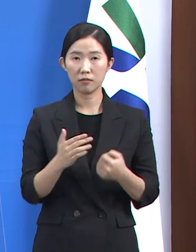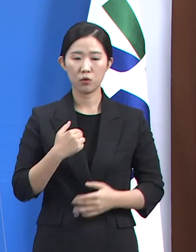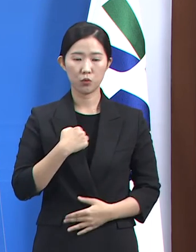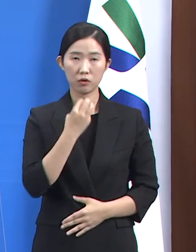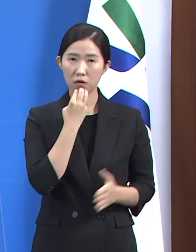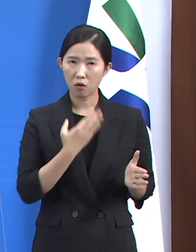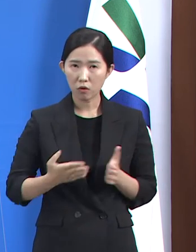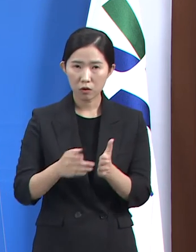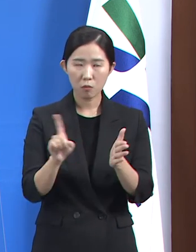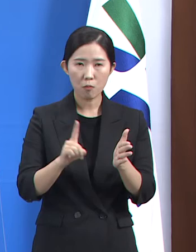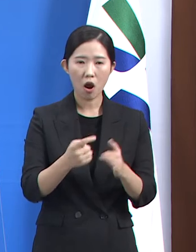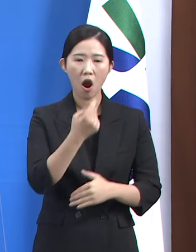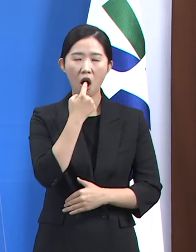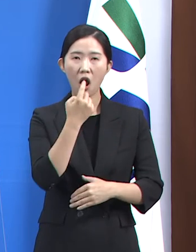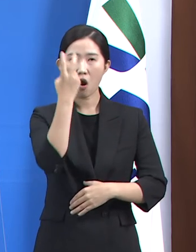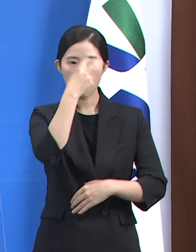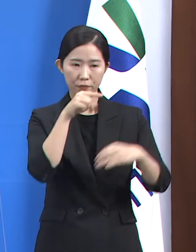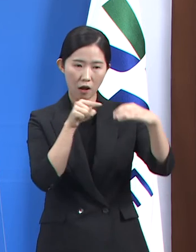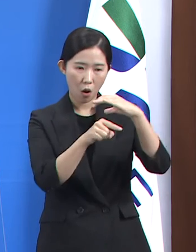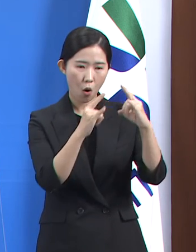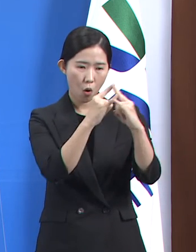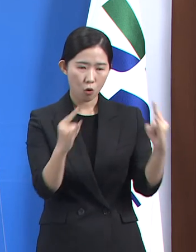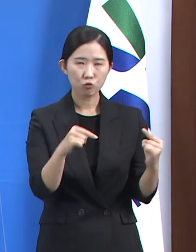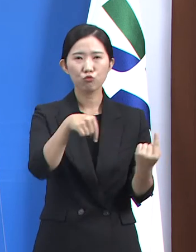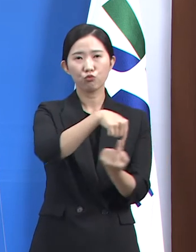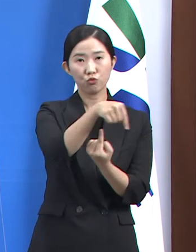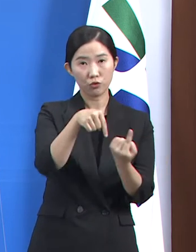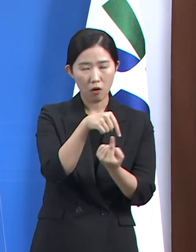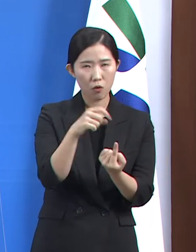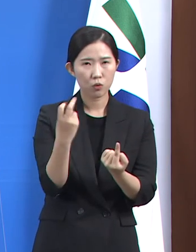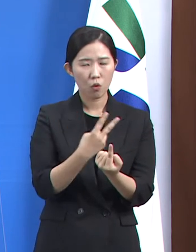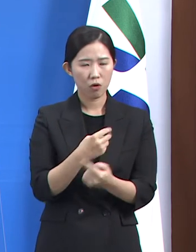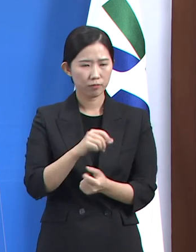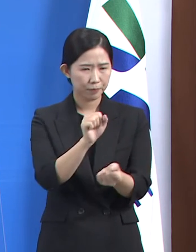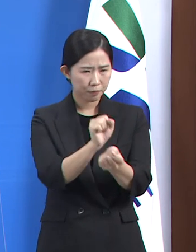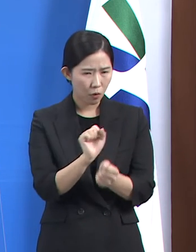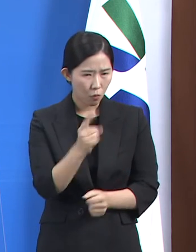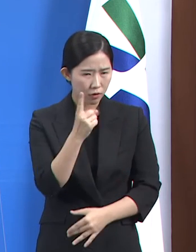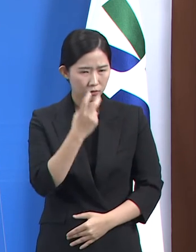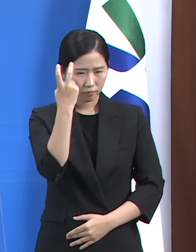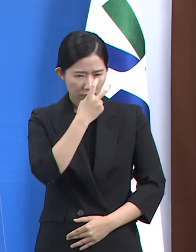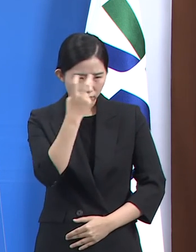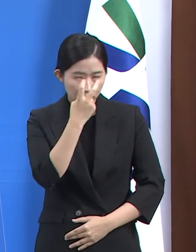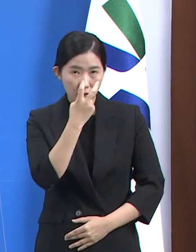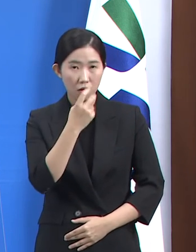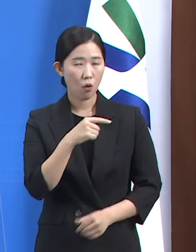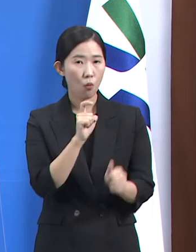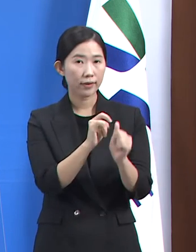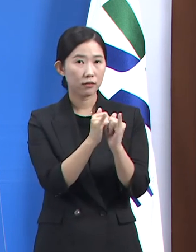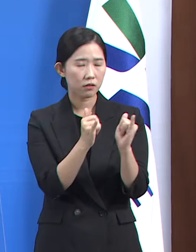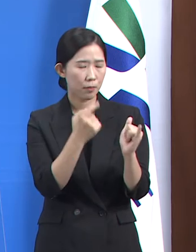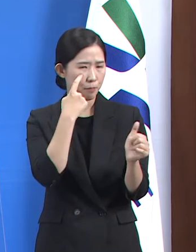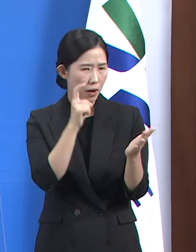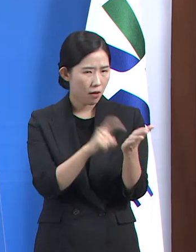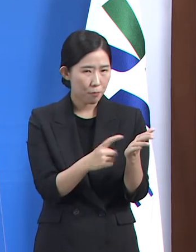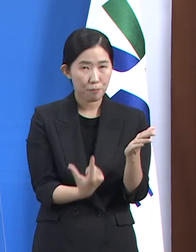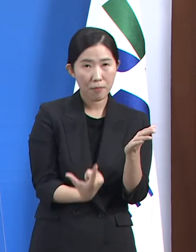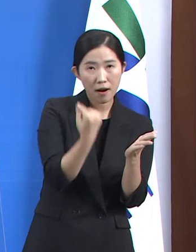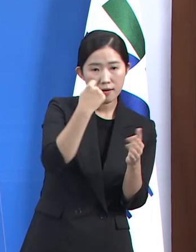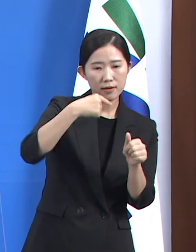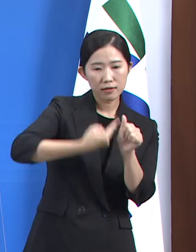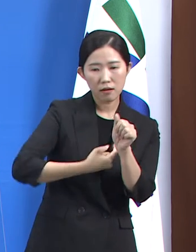선별진료소 및 인식음사소 운영, 신속한 역학조사를 통해 확진자를 조기에 발견하여 지역사회 전파를